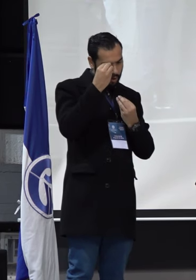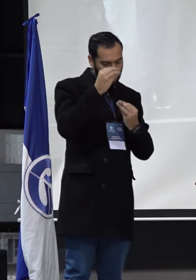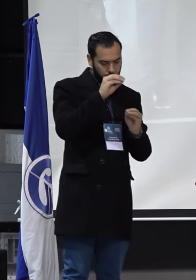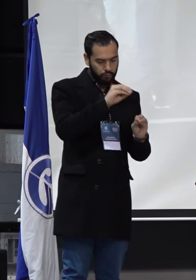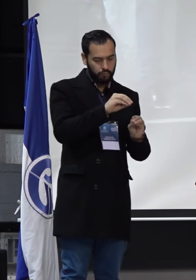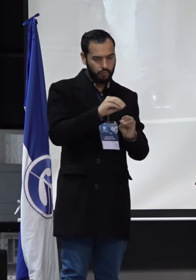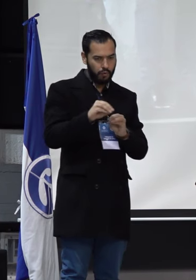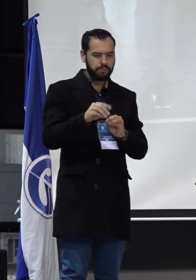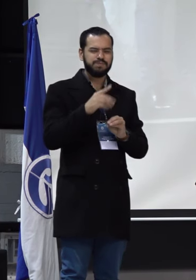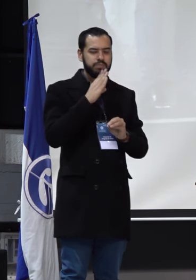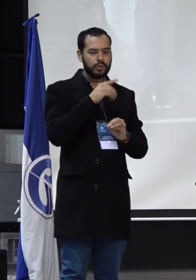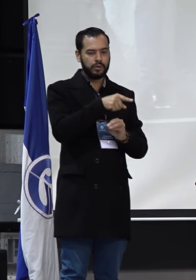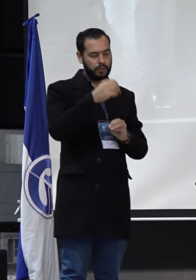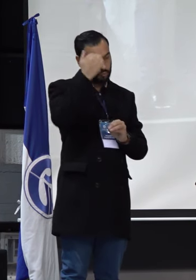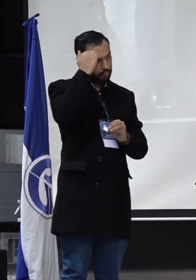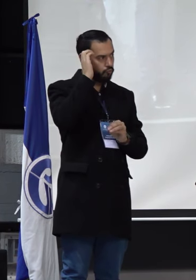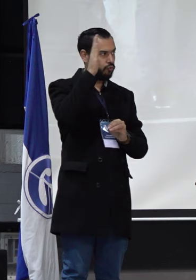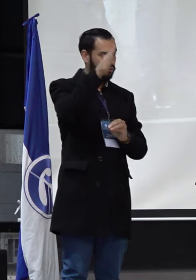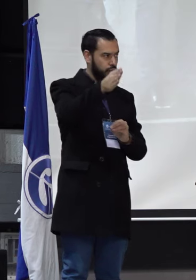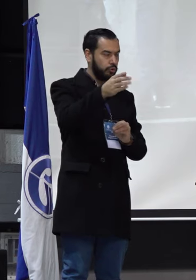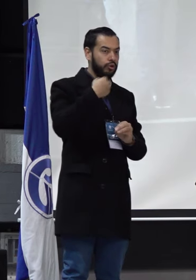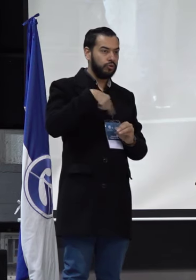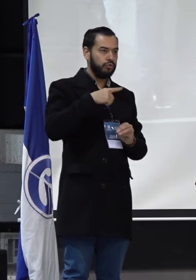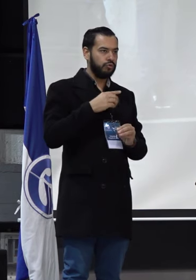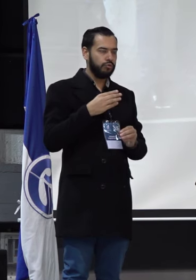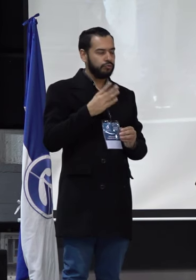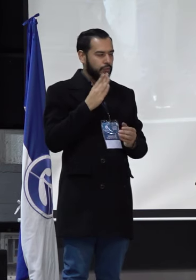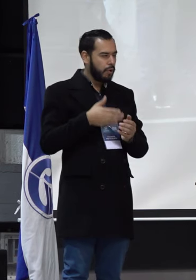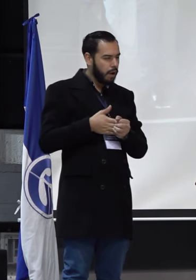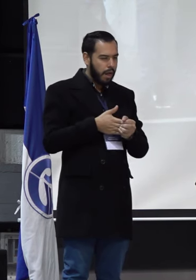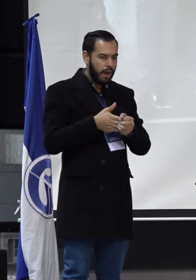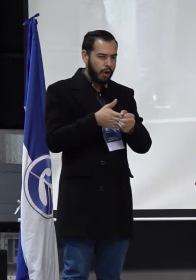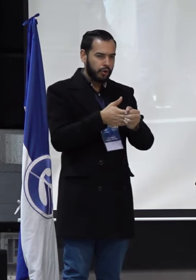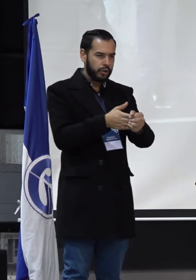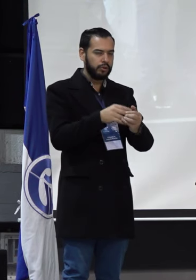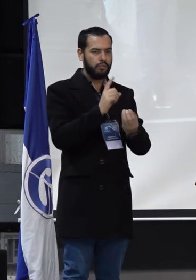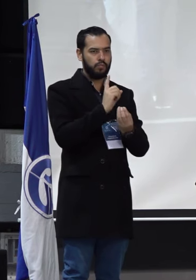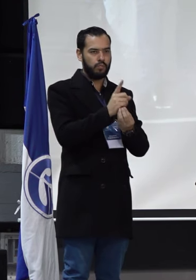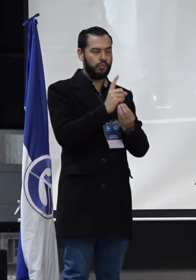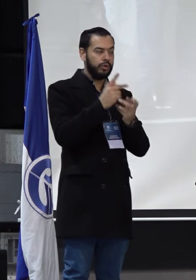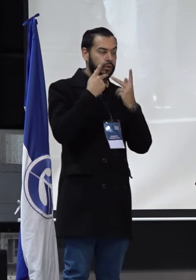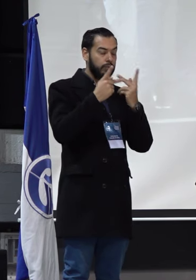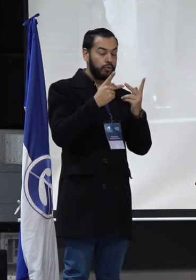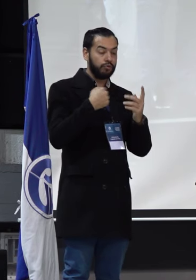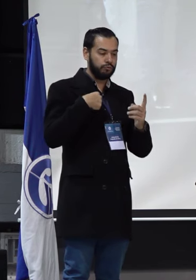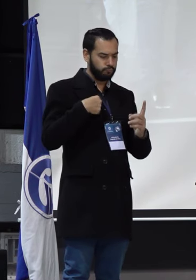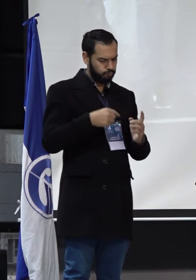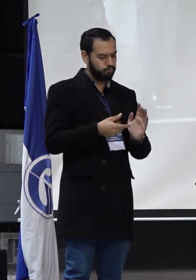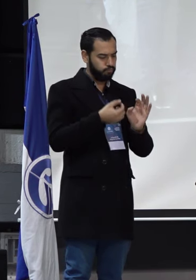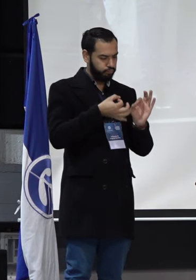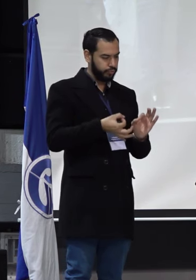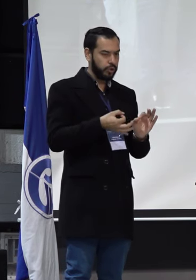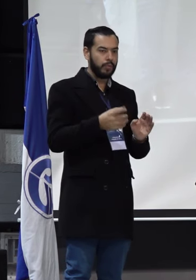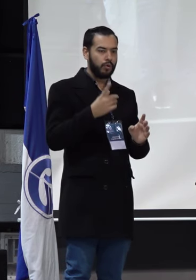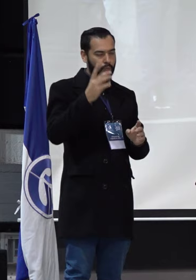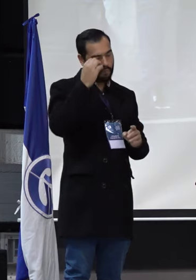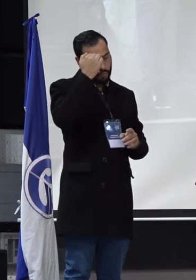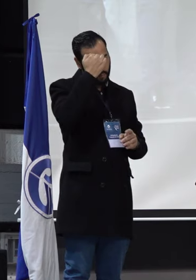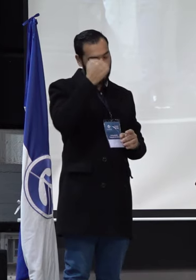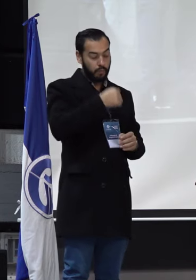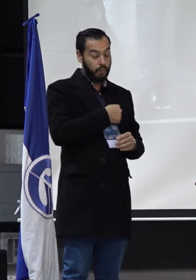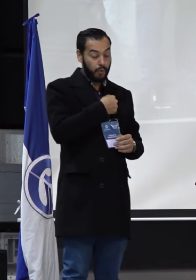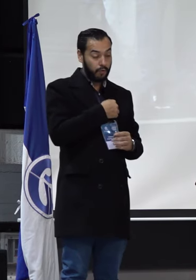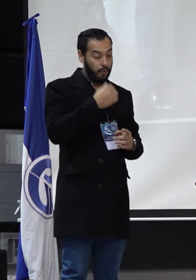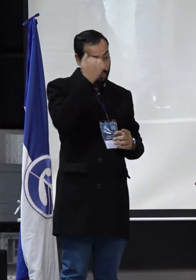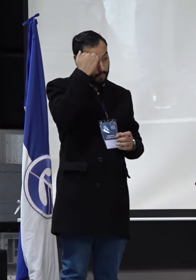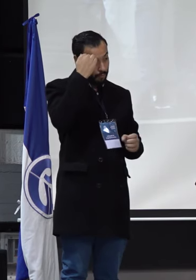como tenemos la posibilidad de ser orientadores de política pública, deberíamos ejercerla, pero por favor que nos tengan en cuenta los egresados. Eso